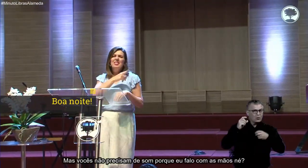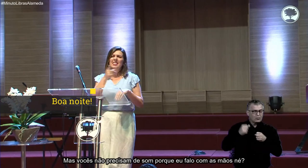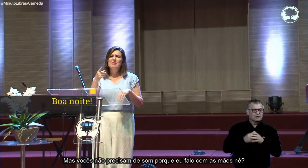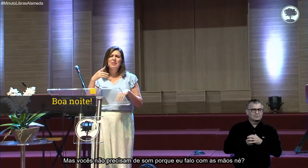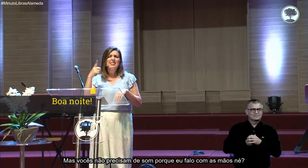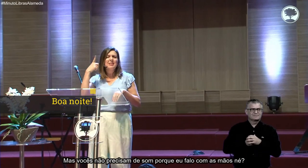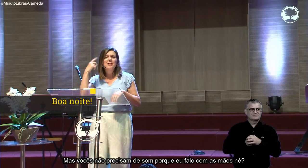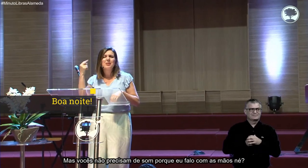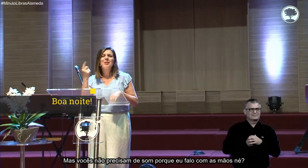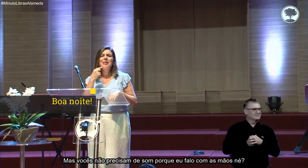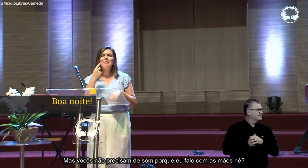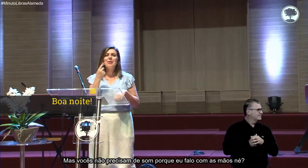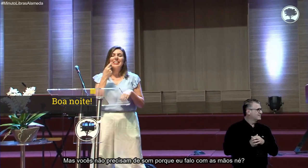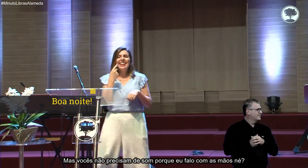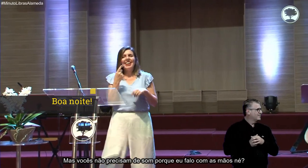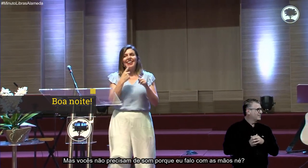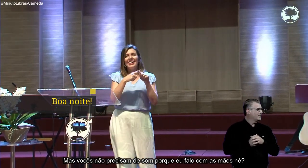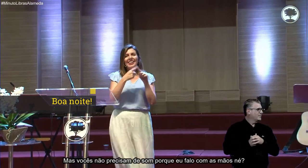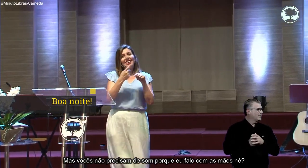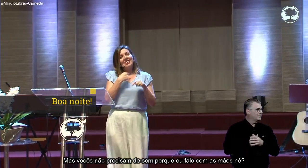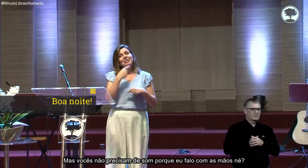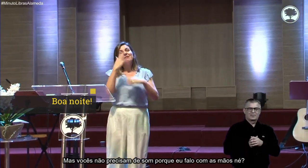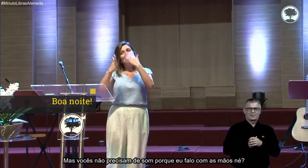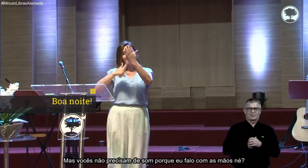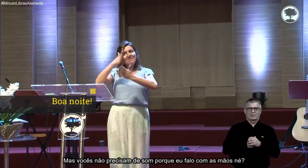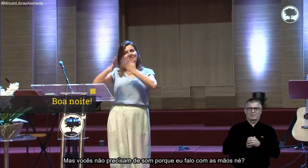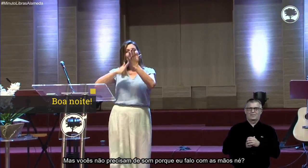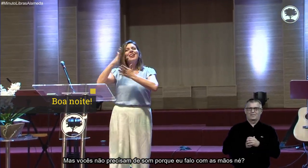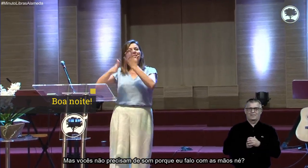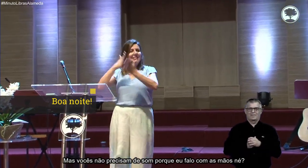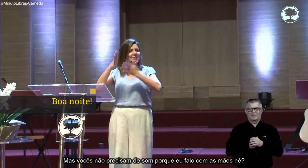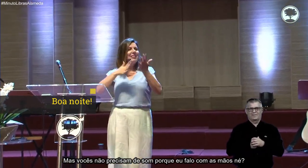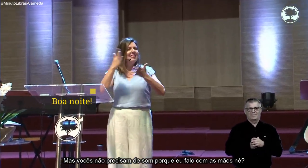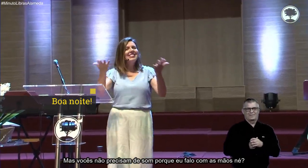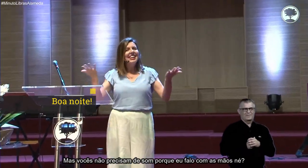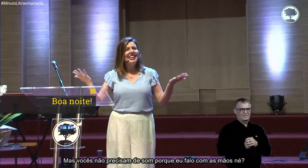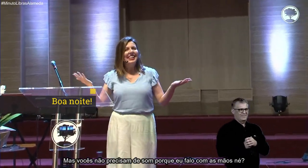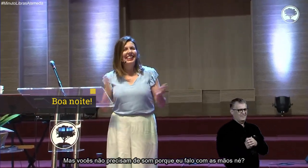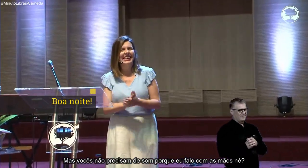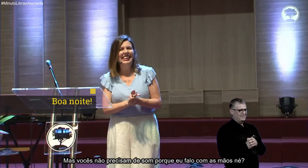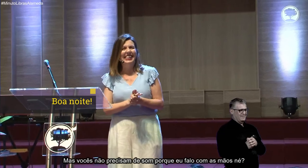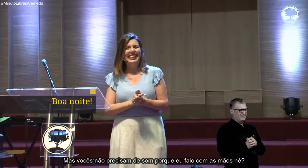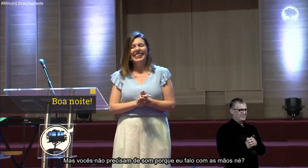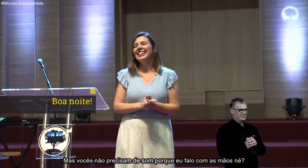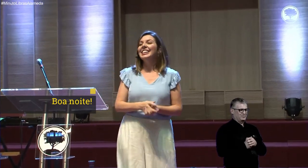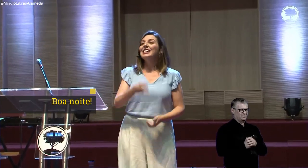Mas vocês não precisam de som, né? Porque eu falo com as mãos, né?